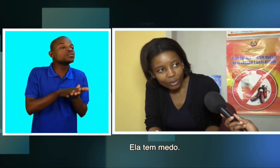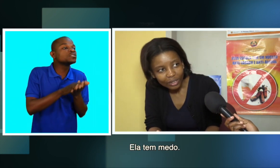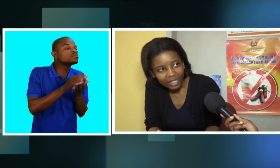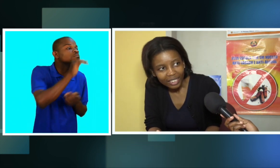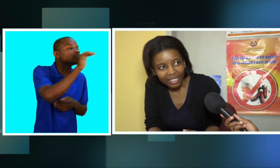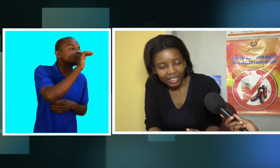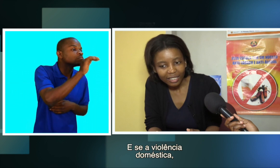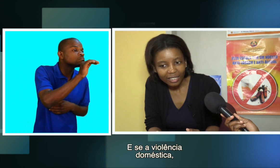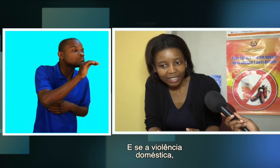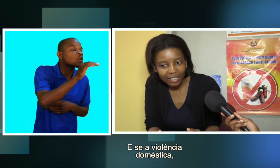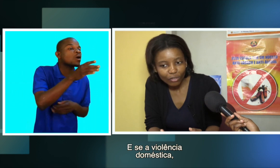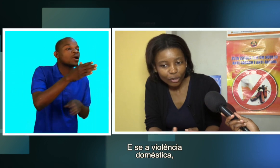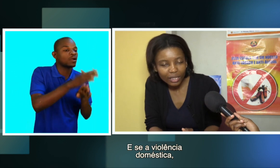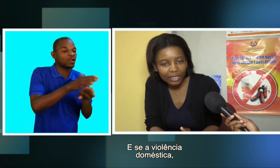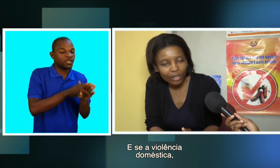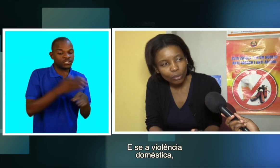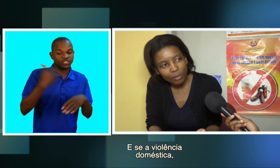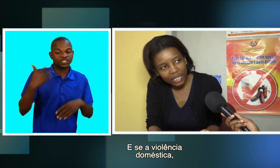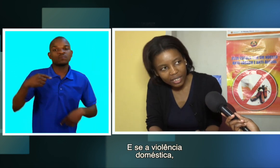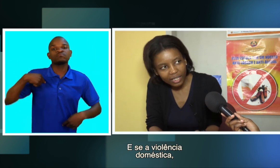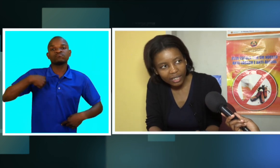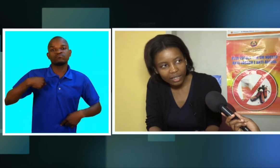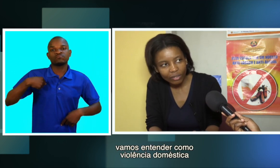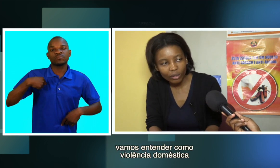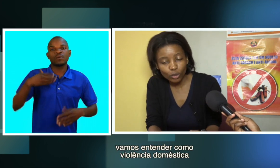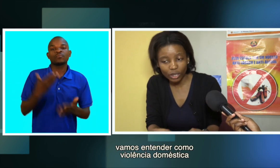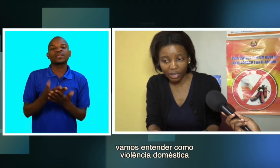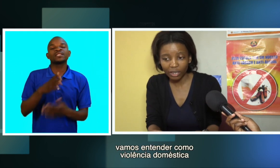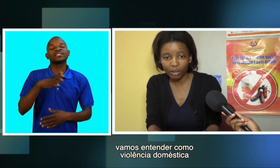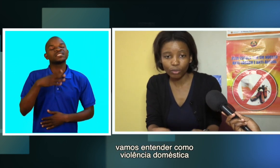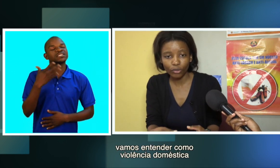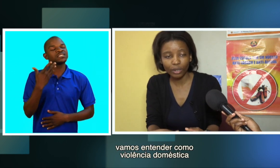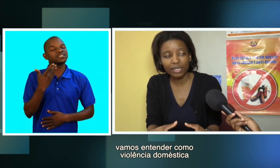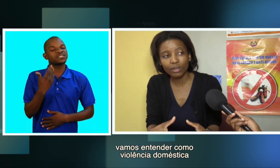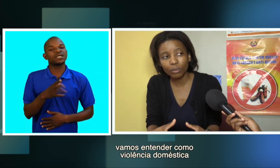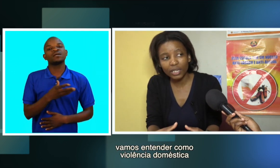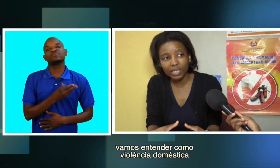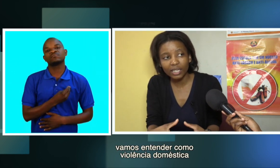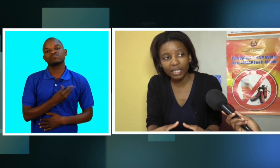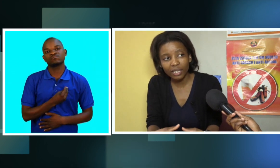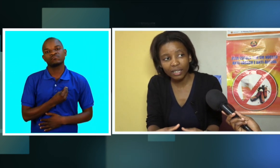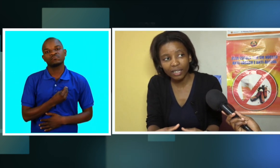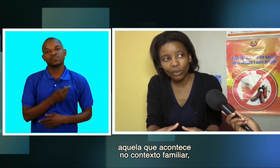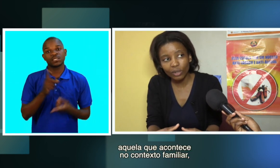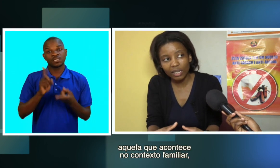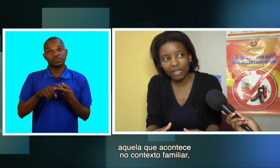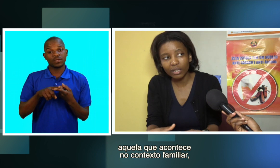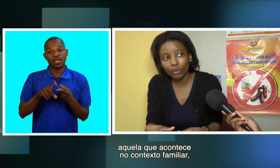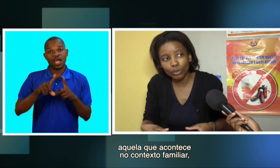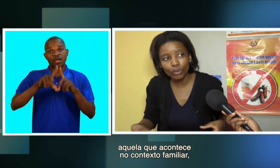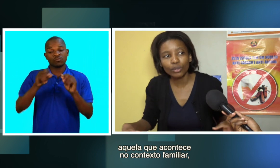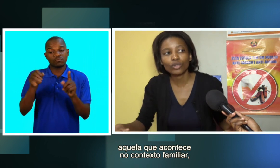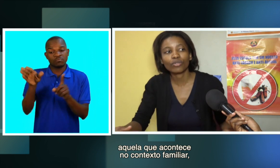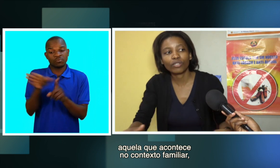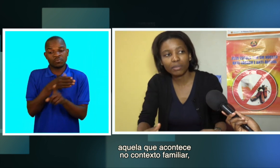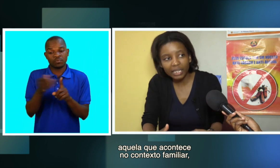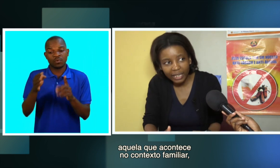e se a violência doméstica, e vamos entender que a violência doméstica, aquela que acontece dentro do contexto familiar,